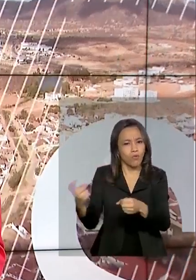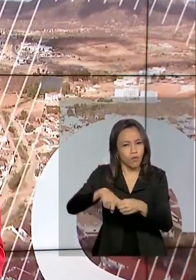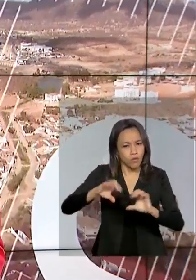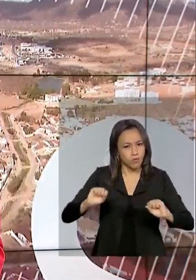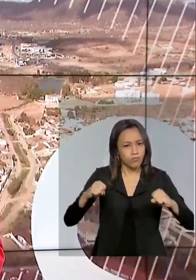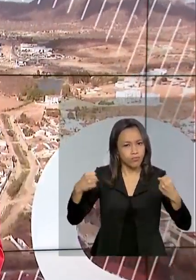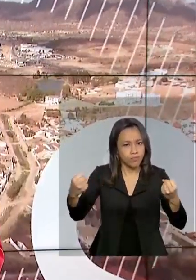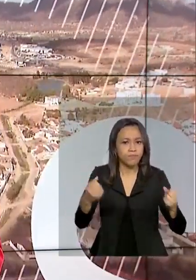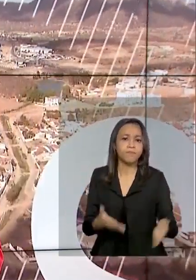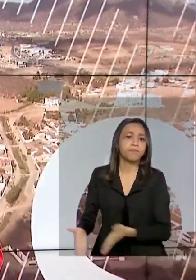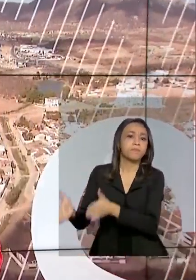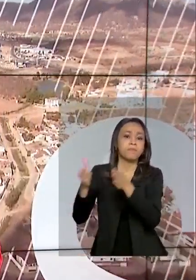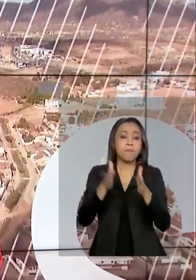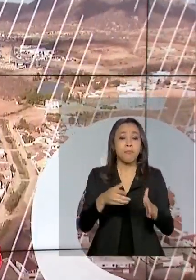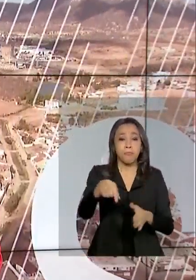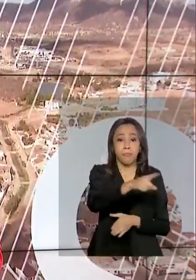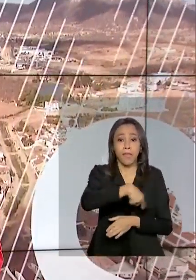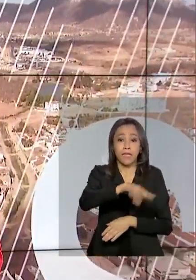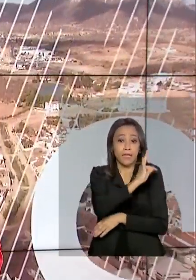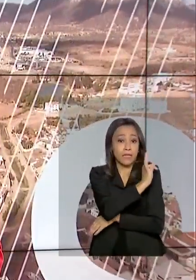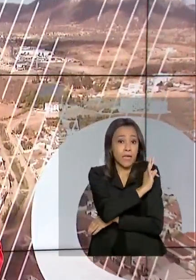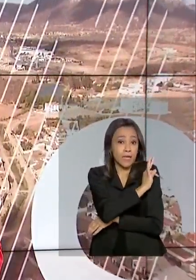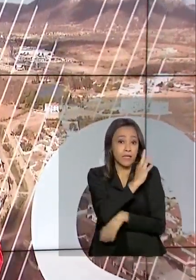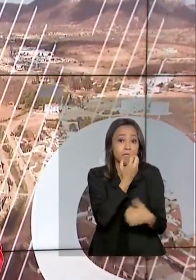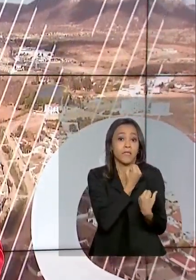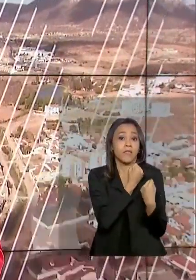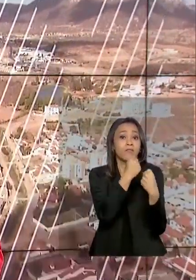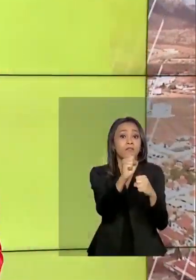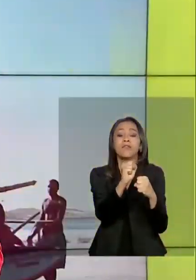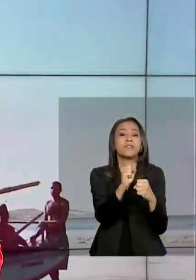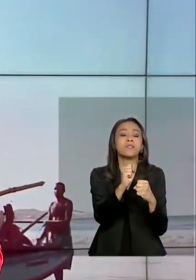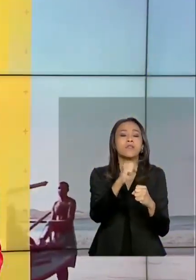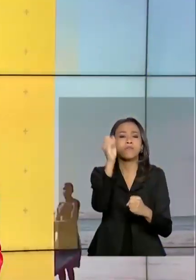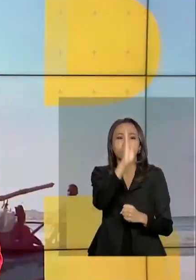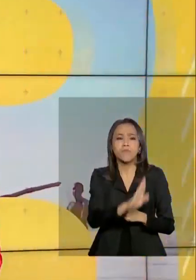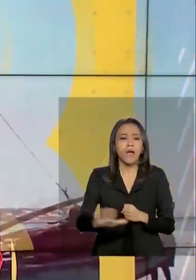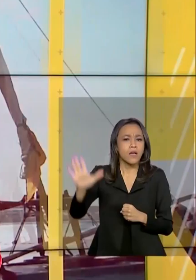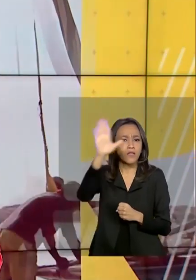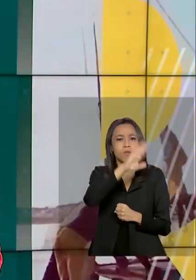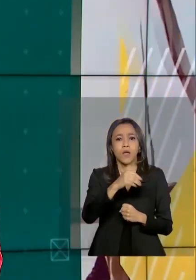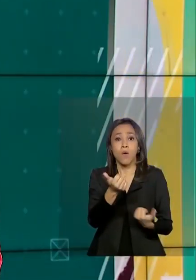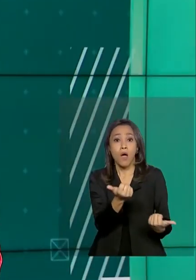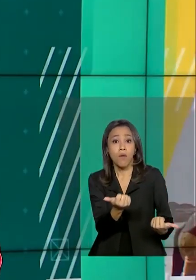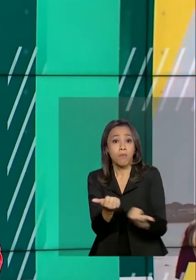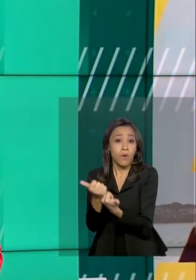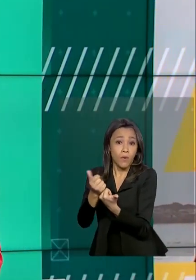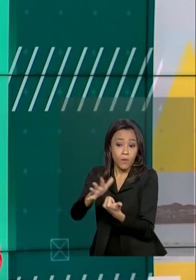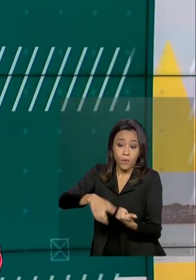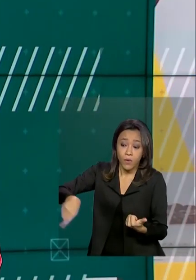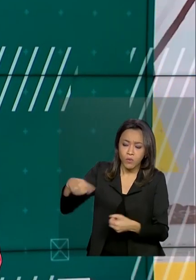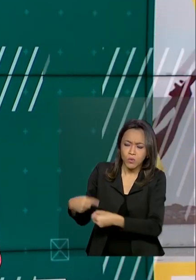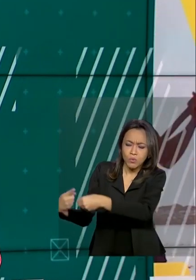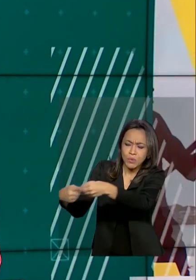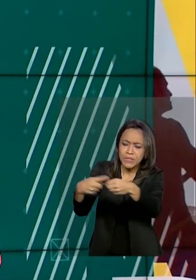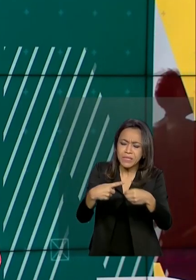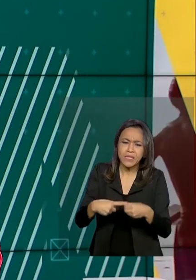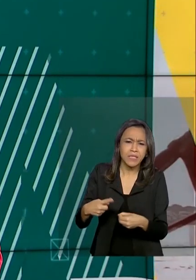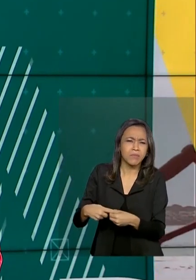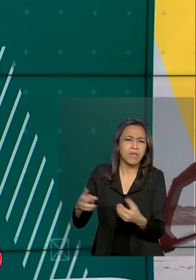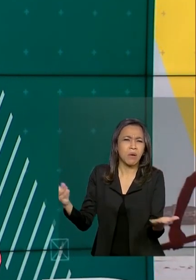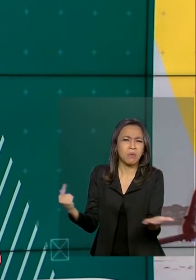Técnicos da Defesa Civil Nacional auxiliam nos trabalhos de resposta aos municípios atingidos pelo